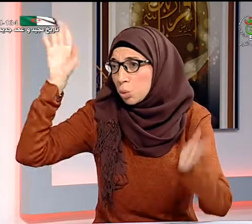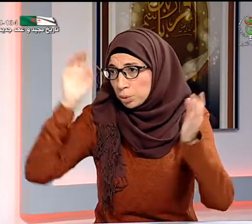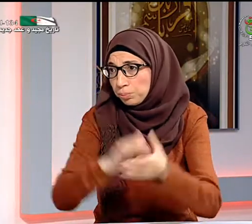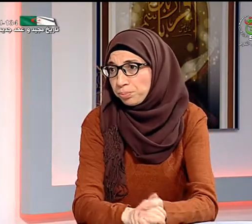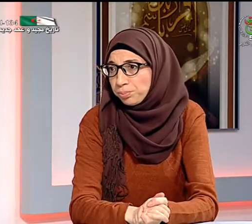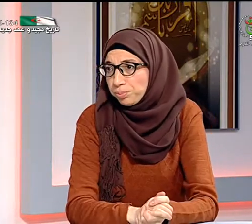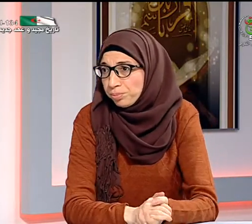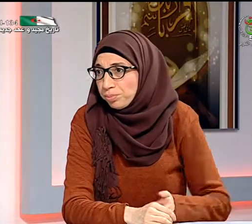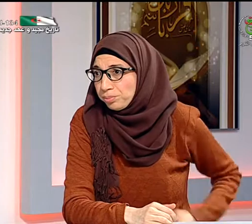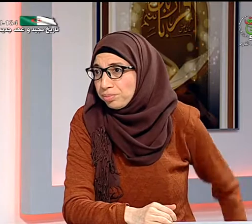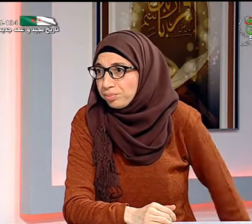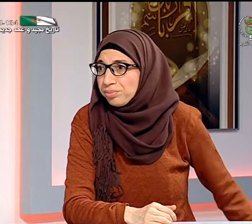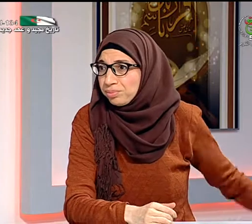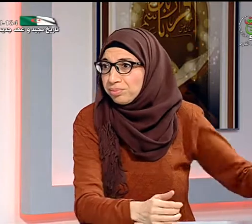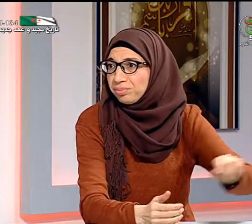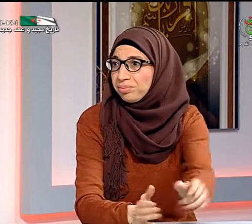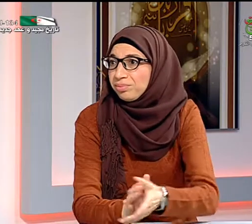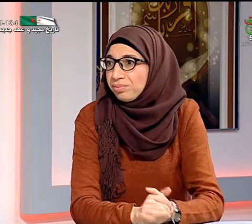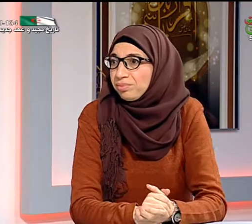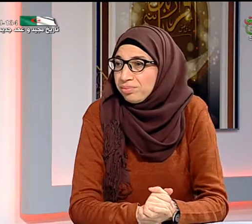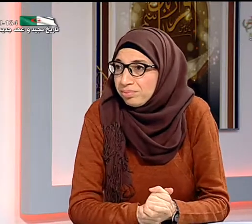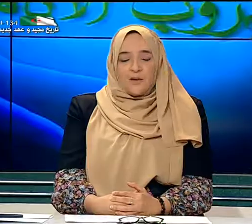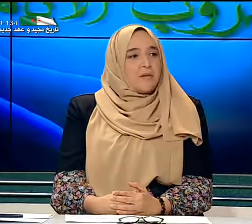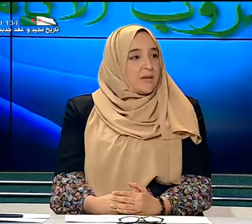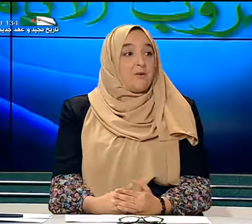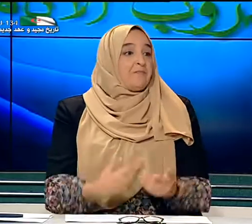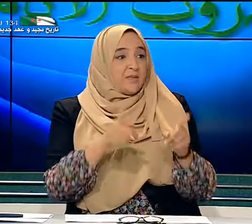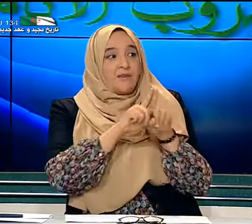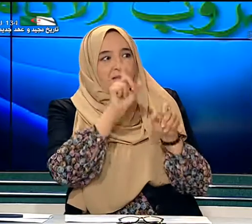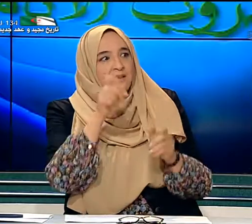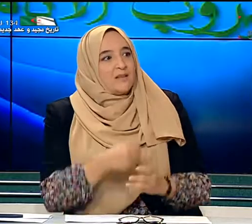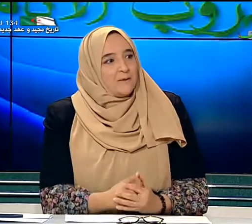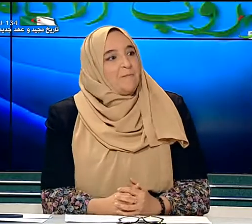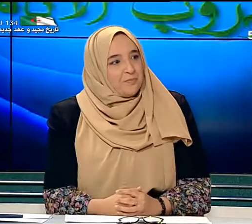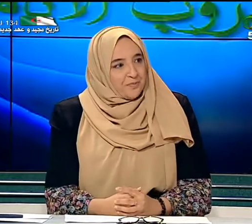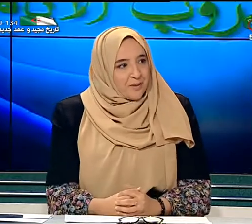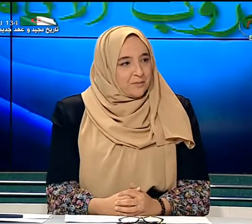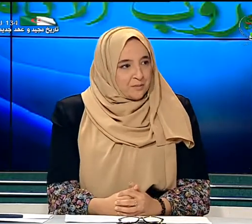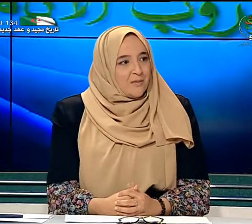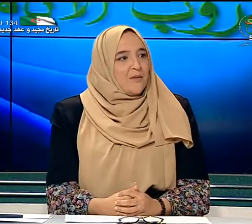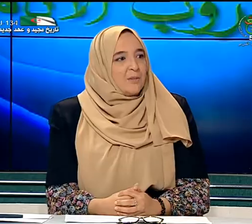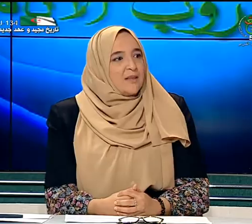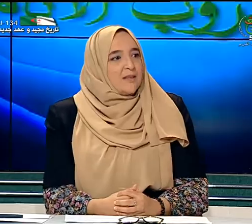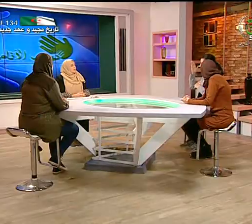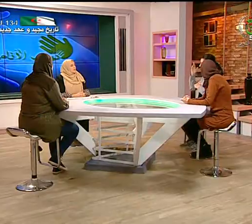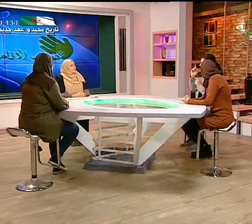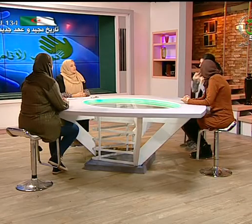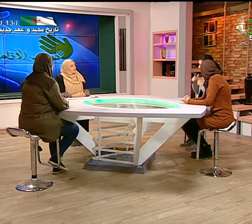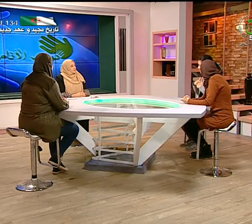المستمعين لأنهم لا يتكلمون معي بقدر ما يتكلمون فيما بينهم نفس في المدرسة صغار في